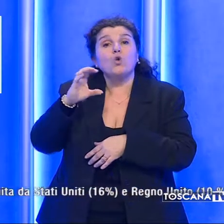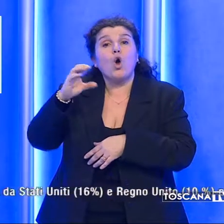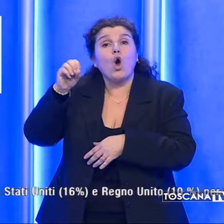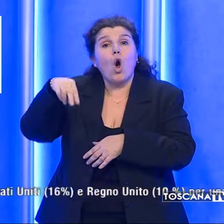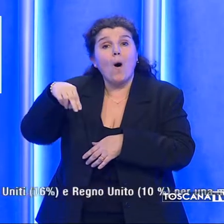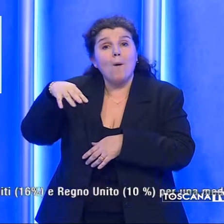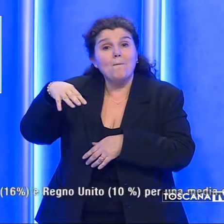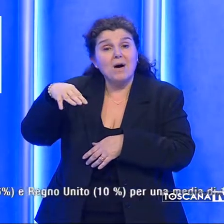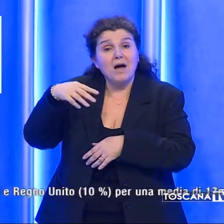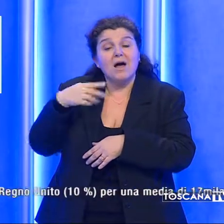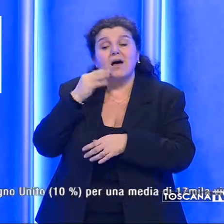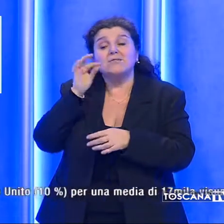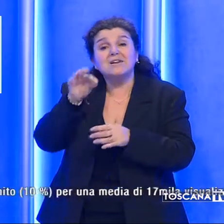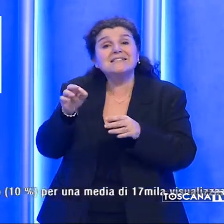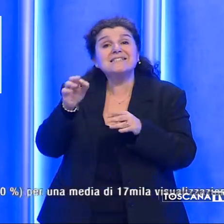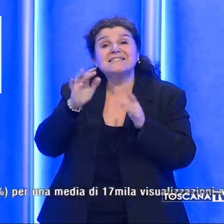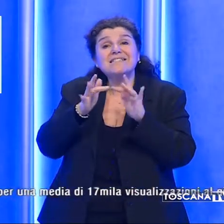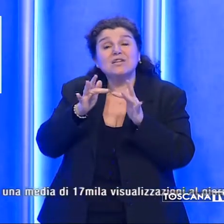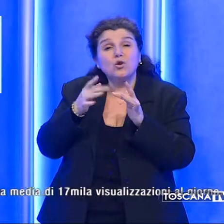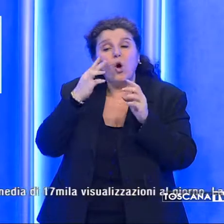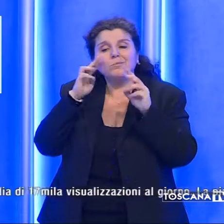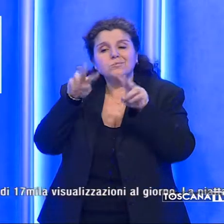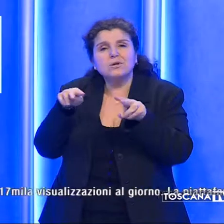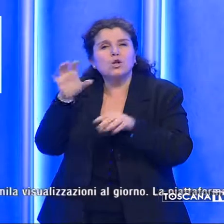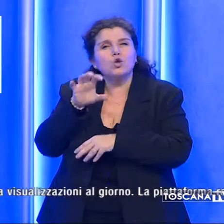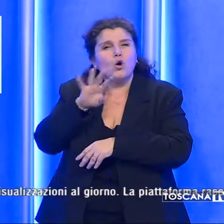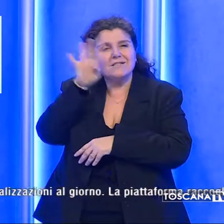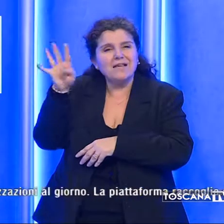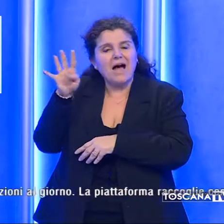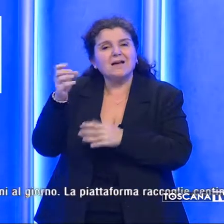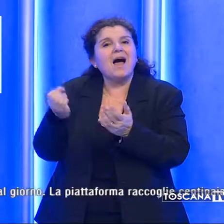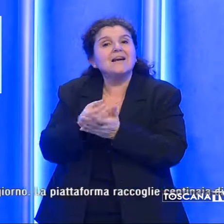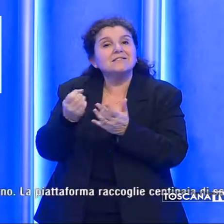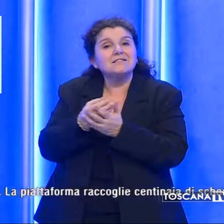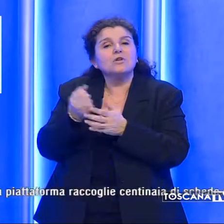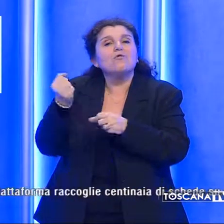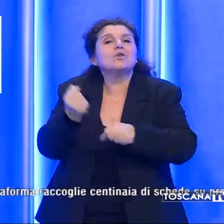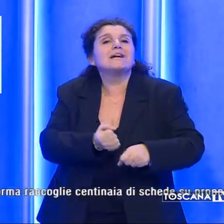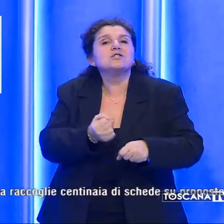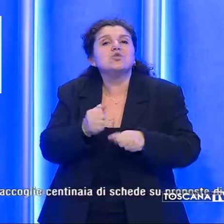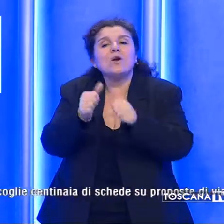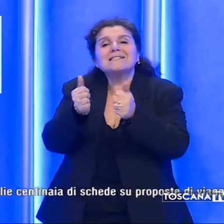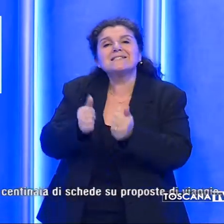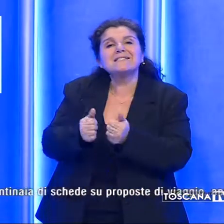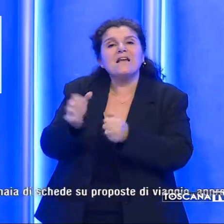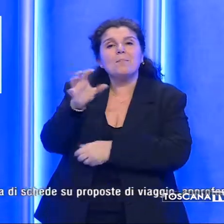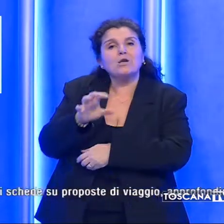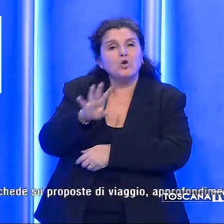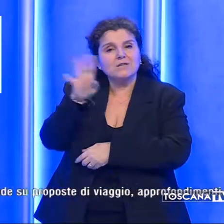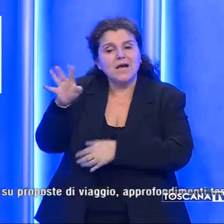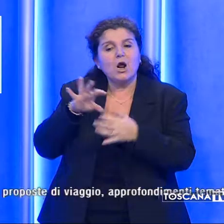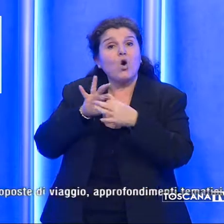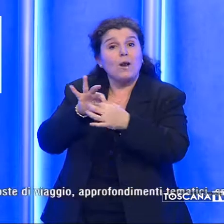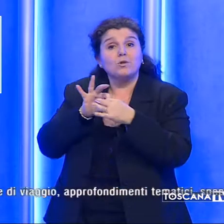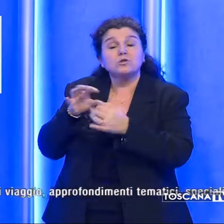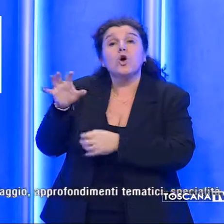destinazione della Toscana realizzato da Fondazione Sistema Toscana in collaborazione con